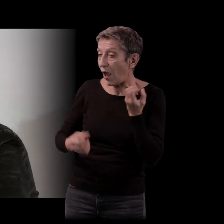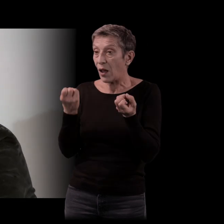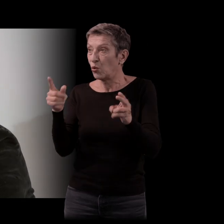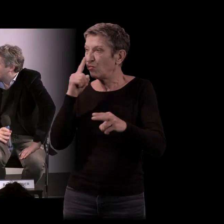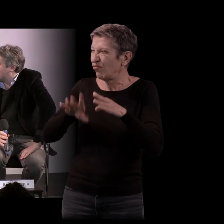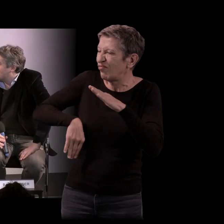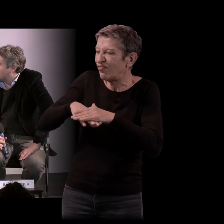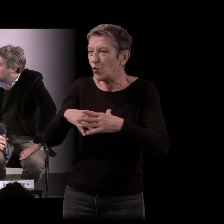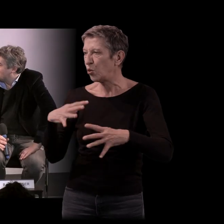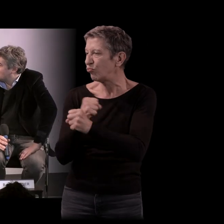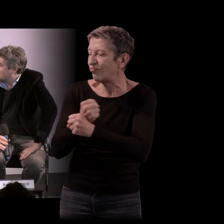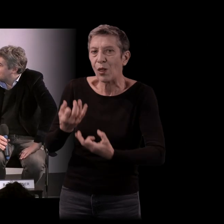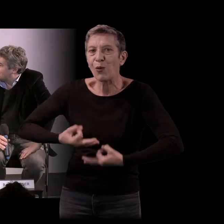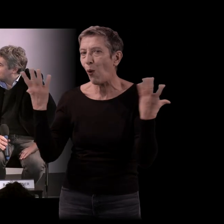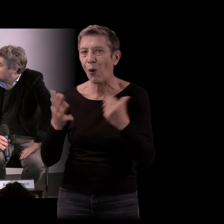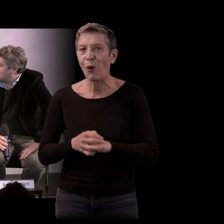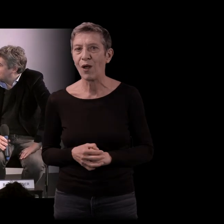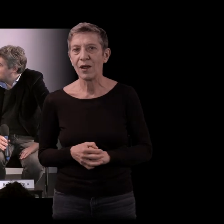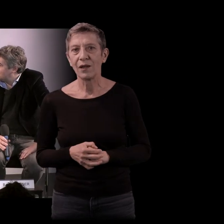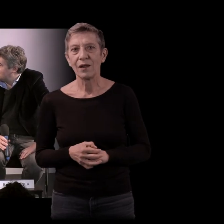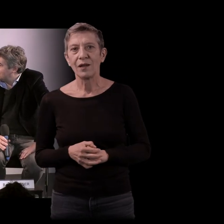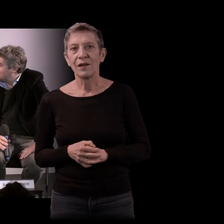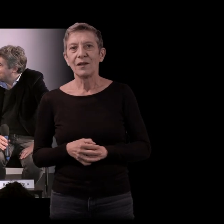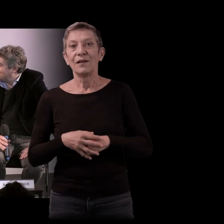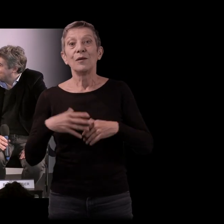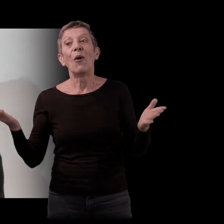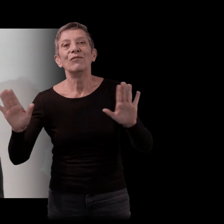? Bonsoir déjà à tous.